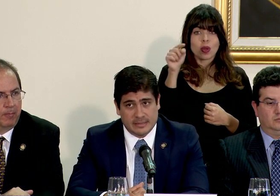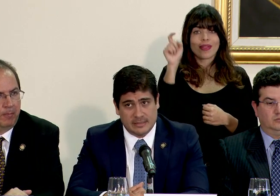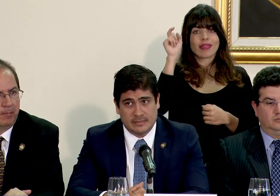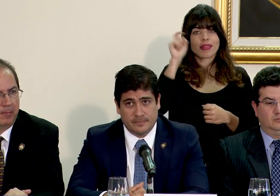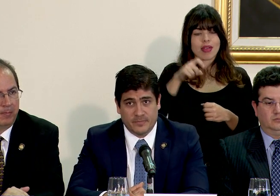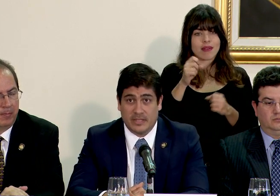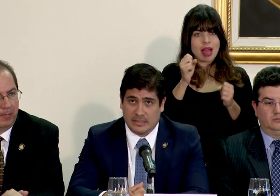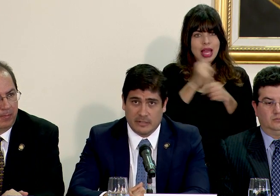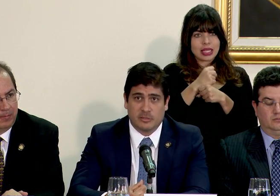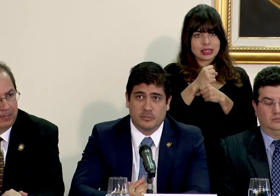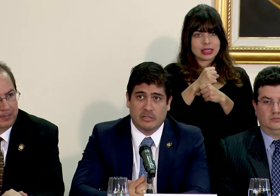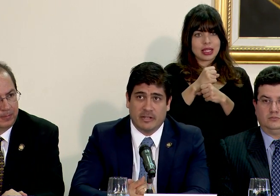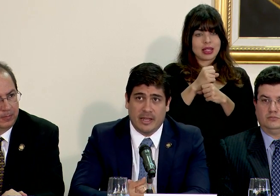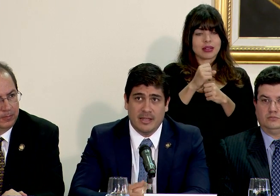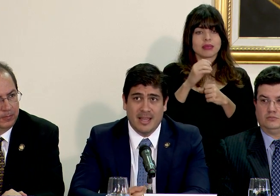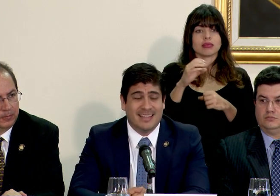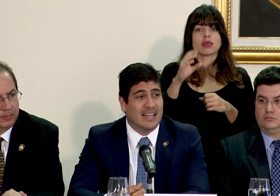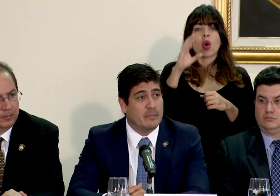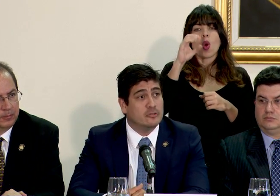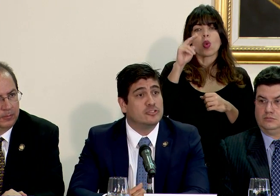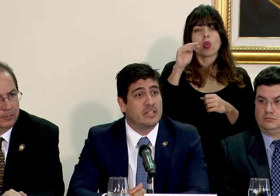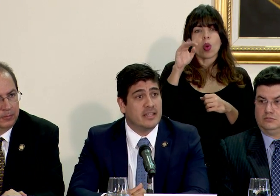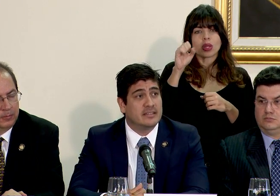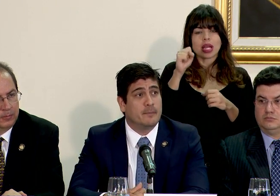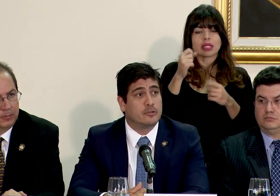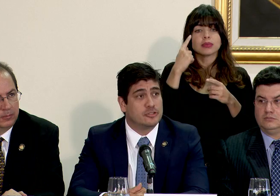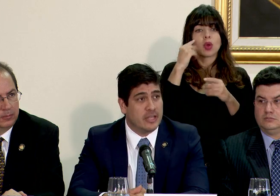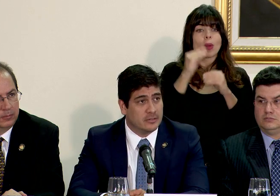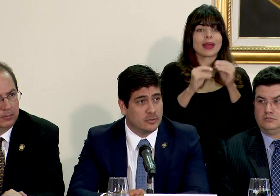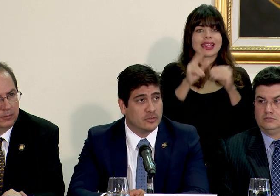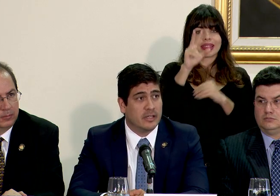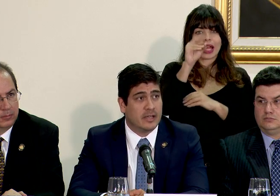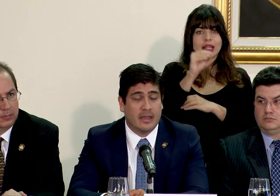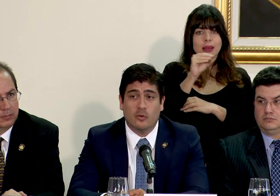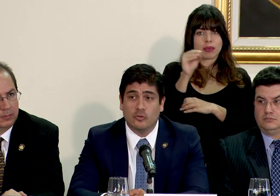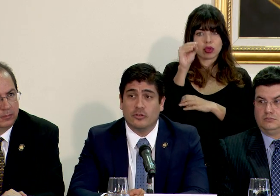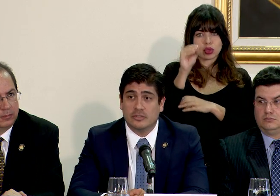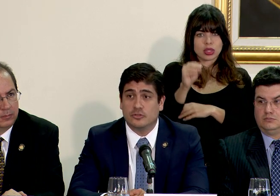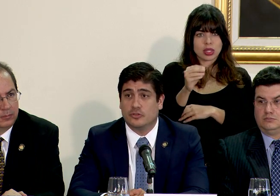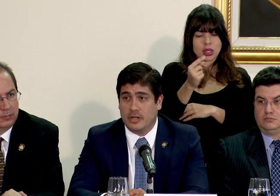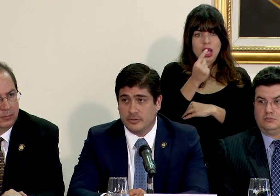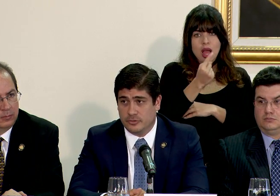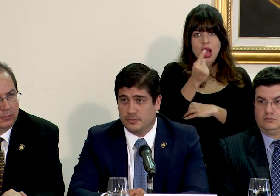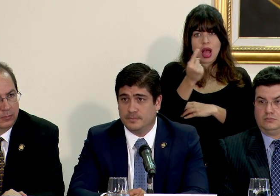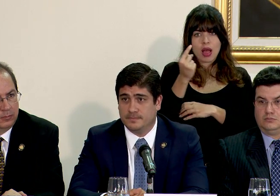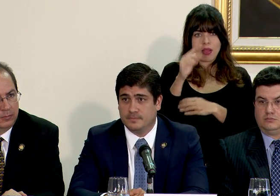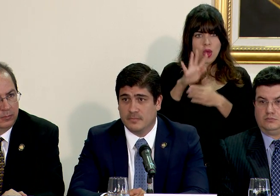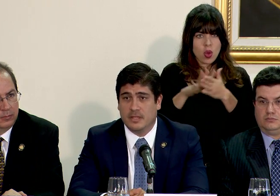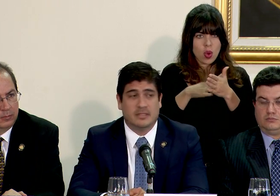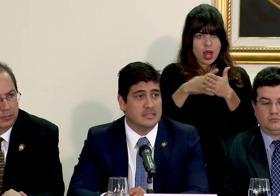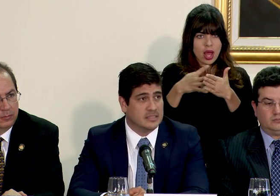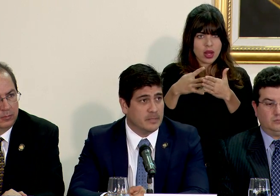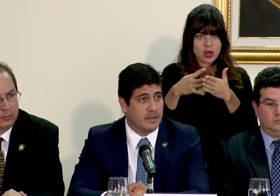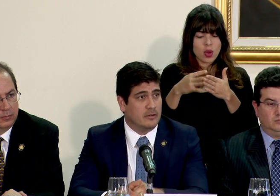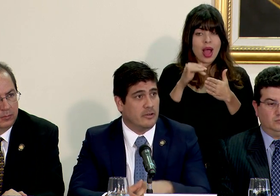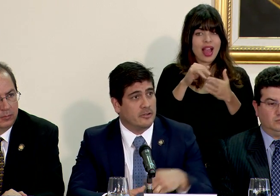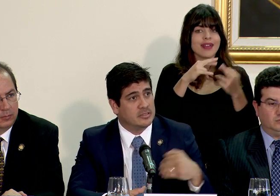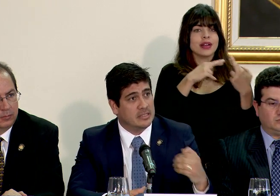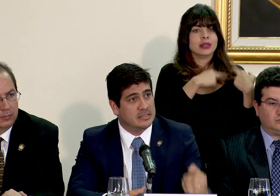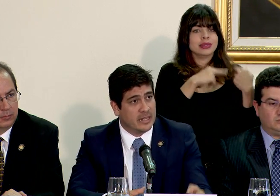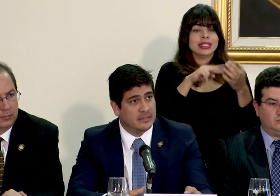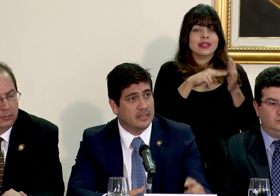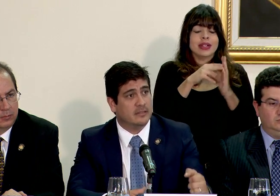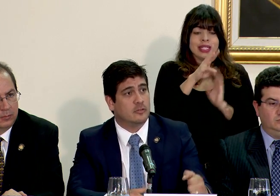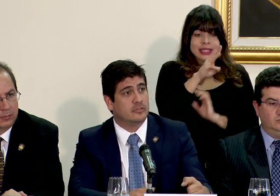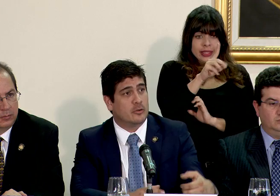cuotas, y ahí está la responsabilidad, de al menos 30% en cada uno de estos horarios. Es decir, para el